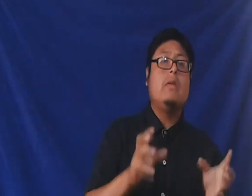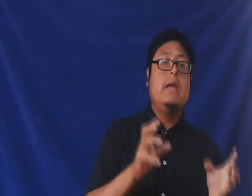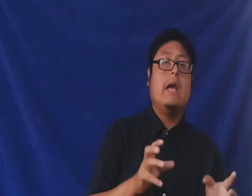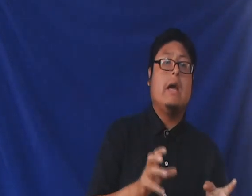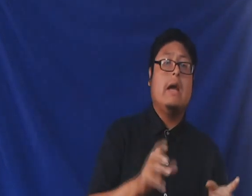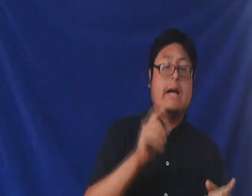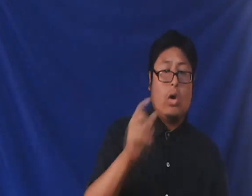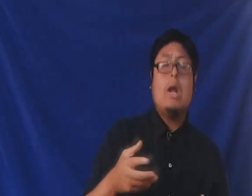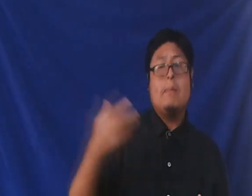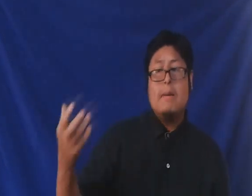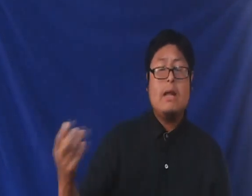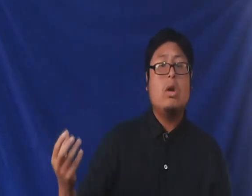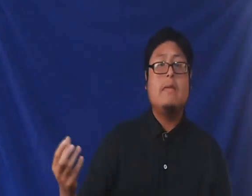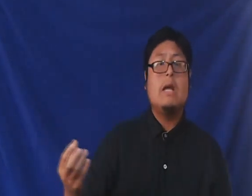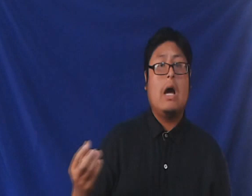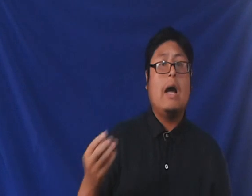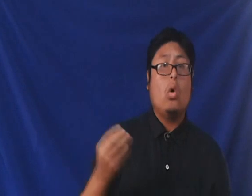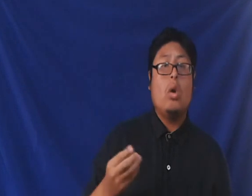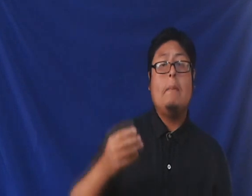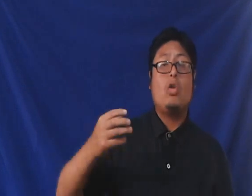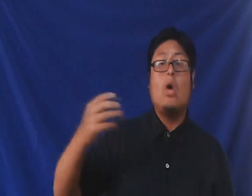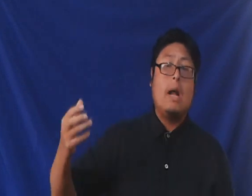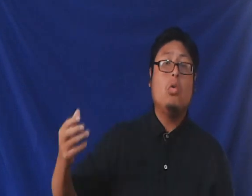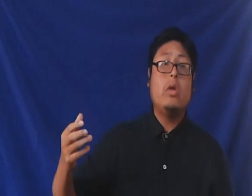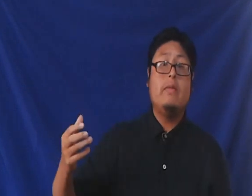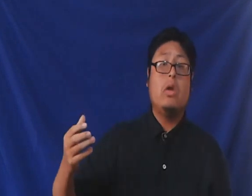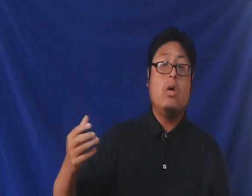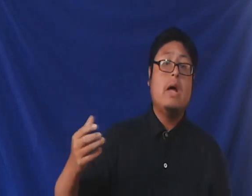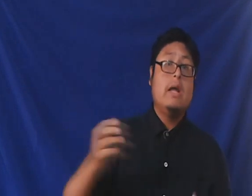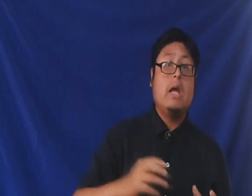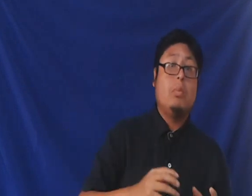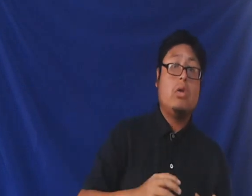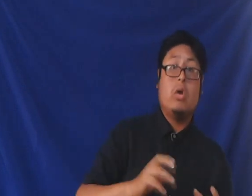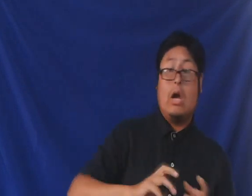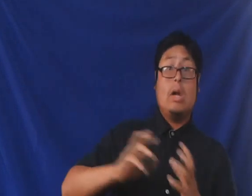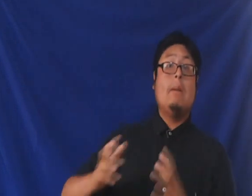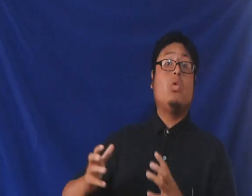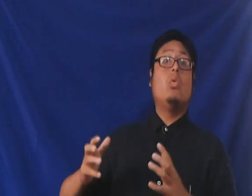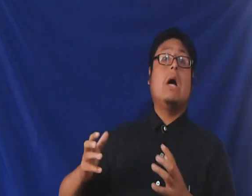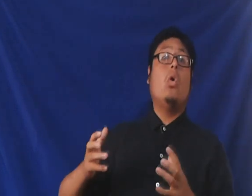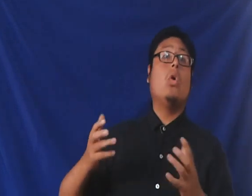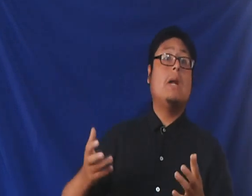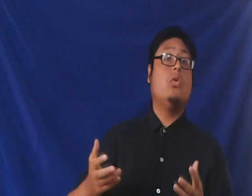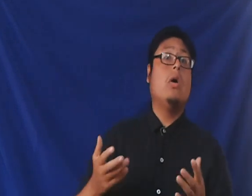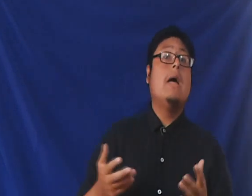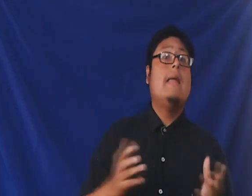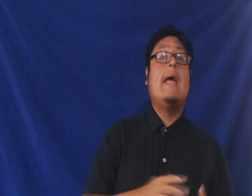quien creó la primera idolatría los cuales pasó al mundo entero y es por eso que ahora vemos una conglomeración de